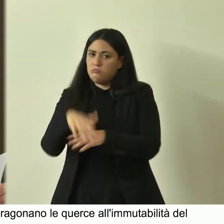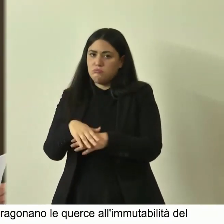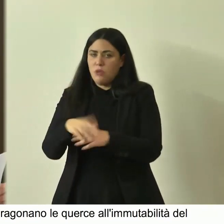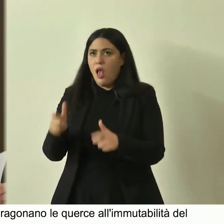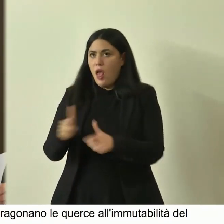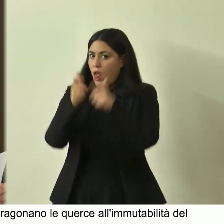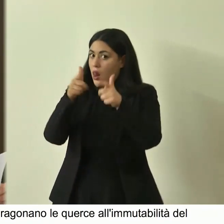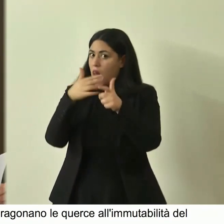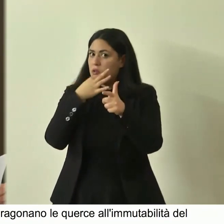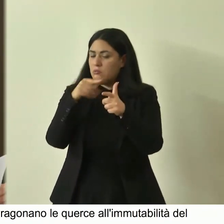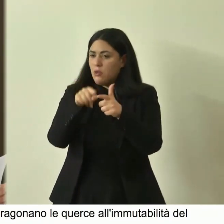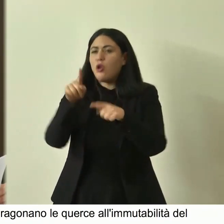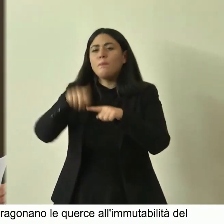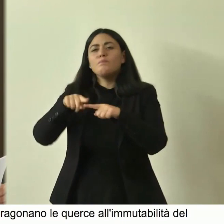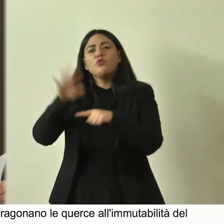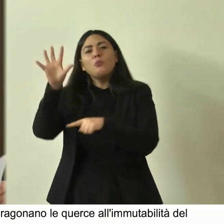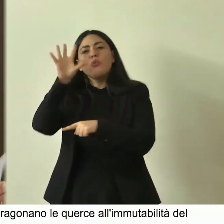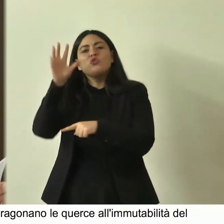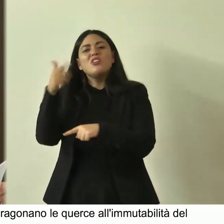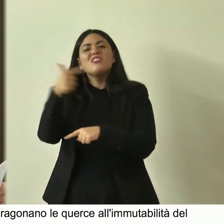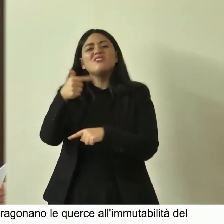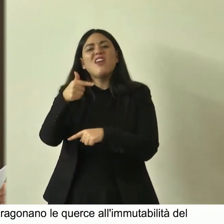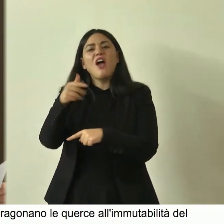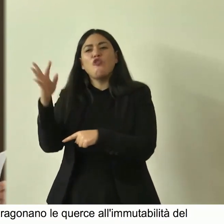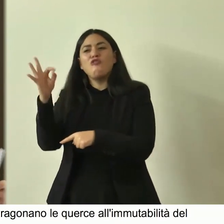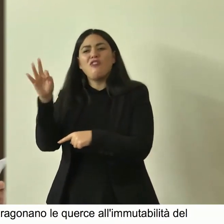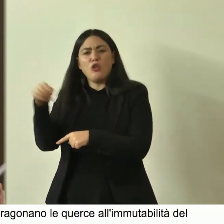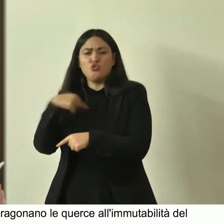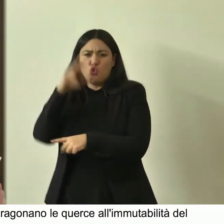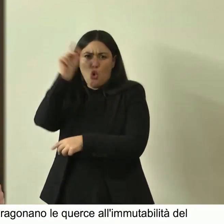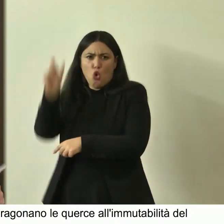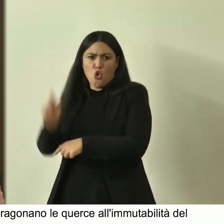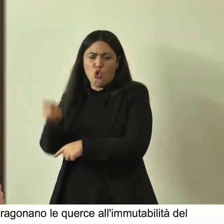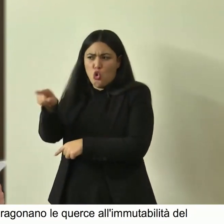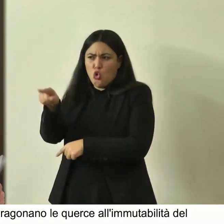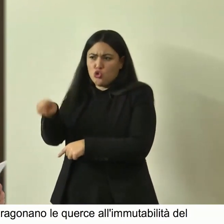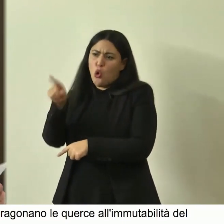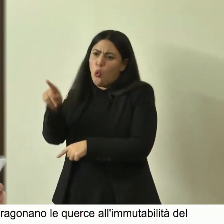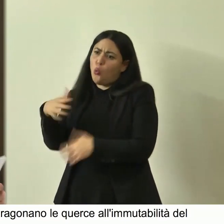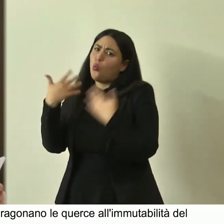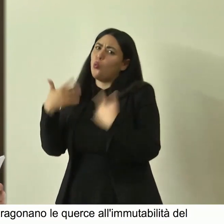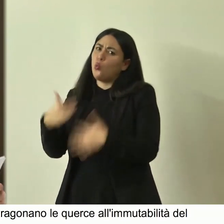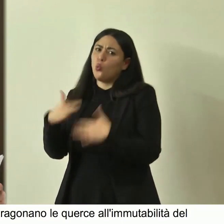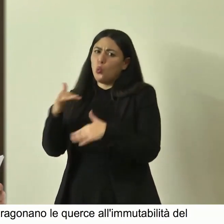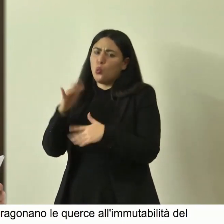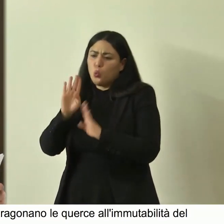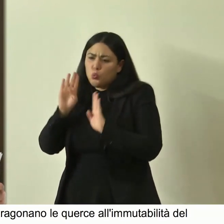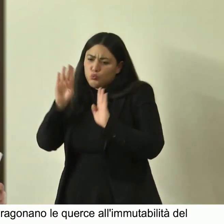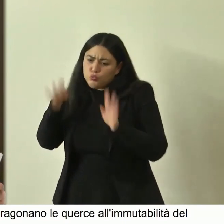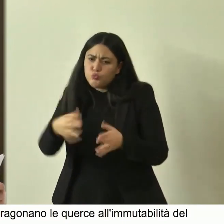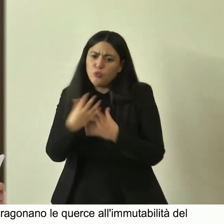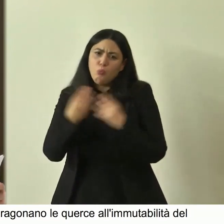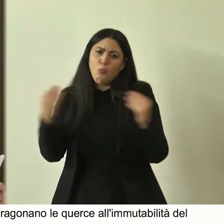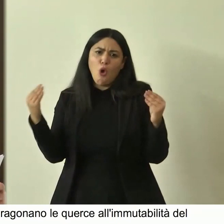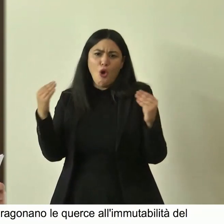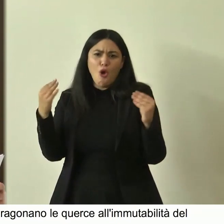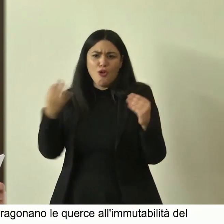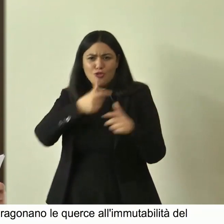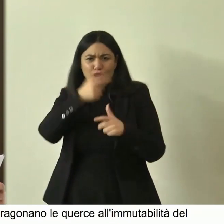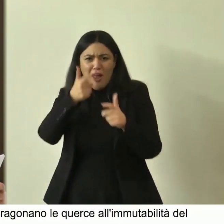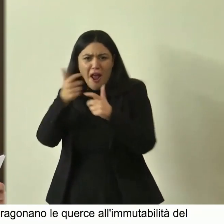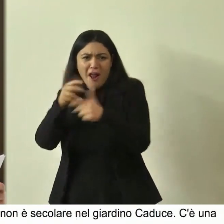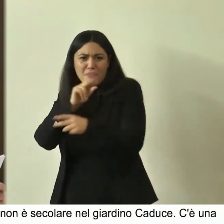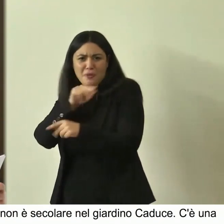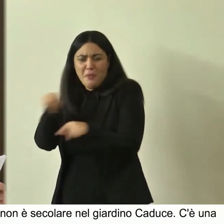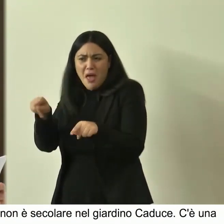una poesia di Tiziano Fratus che io conosco e che è insomma uno che si dedica tra l'altro abbiamo